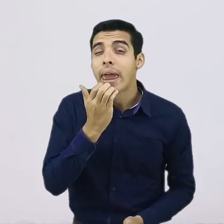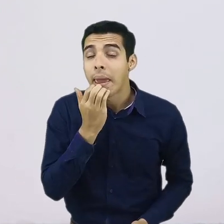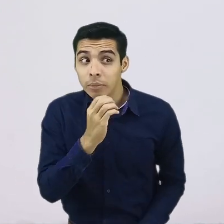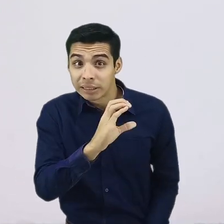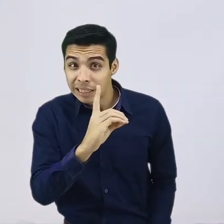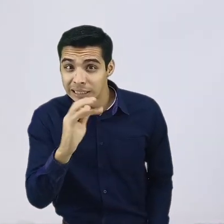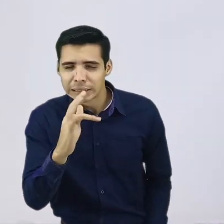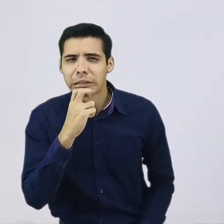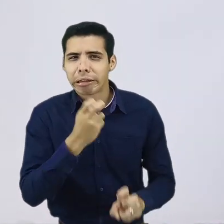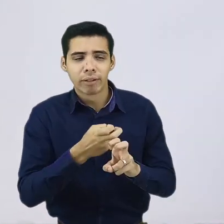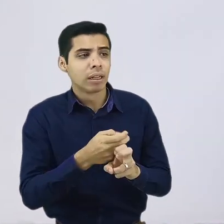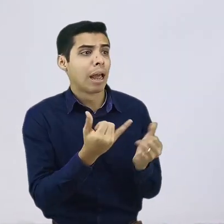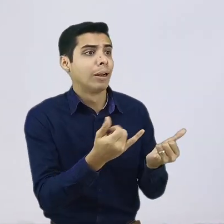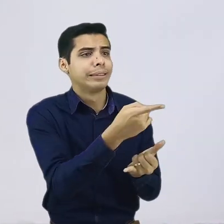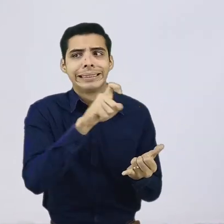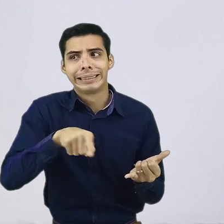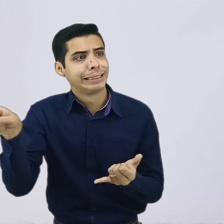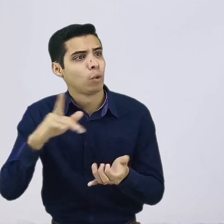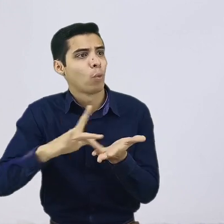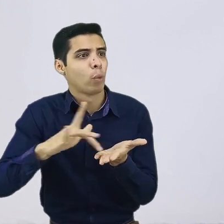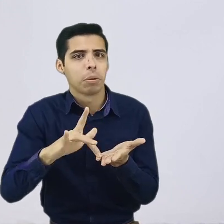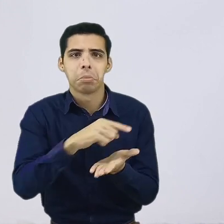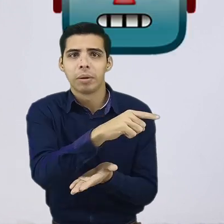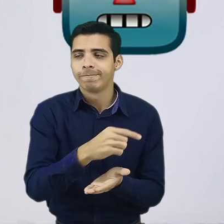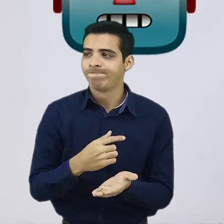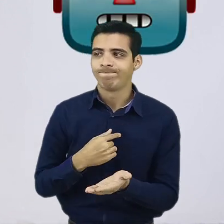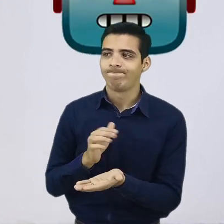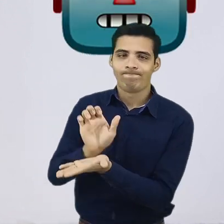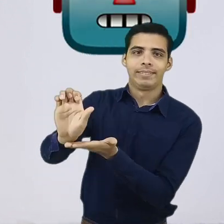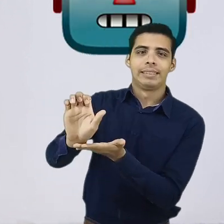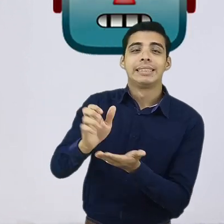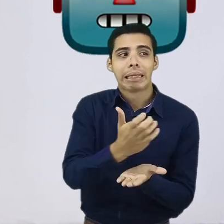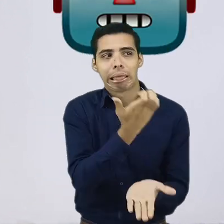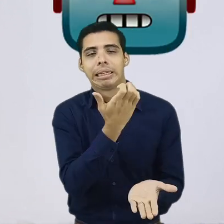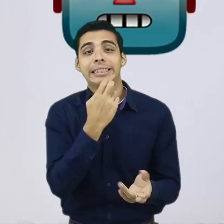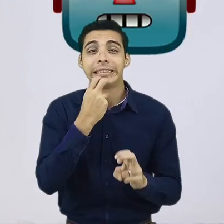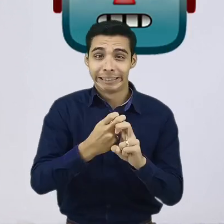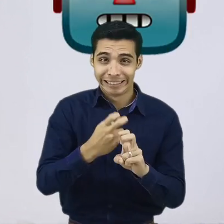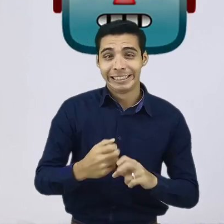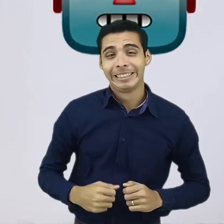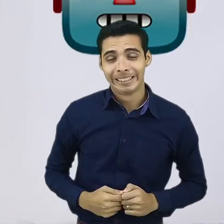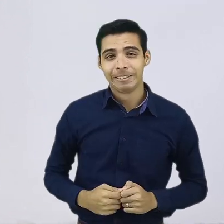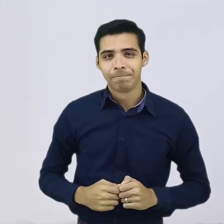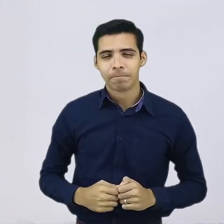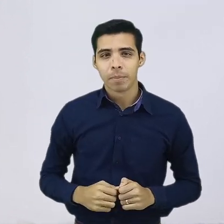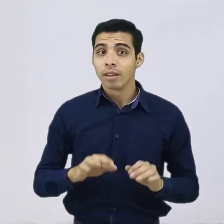opción. También para la creación del colchón de emergencia se necesita automatizar el proceso, es decir, que casi que tú no tengas que